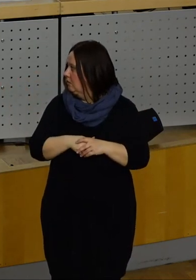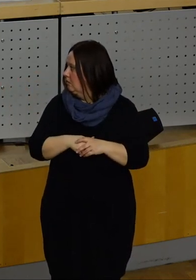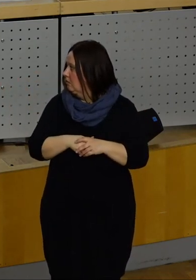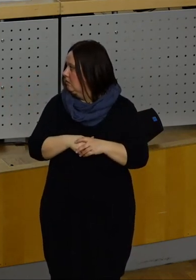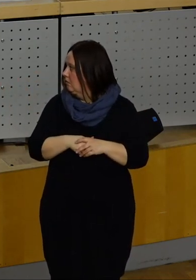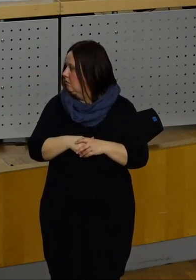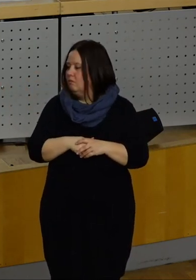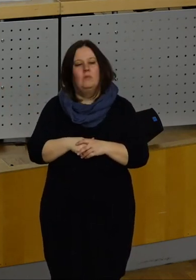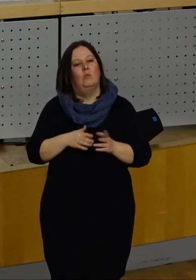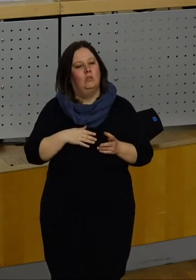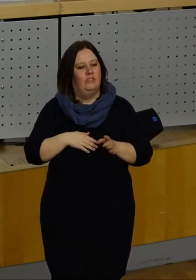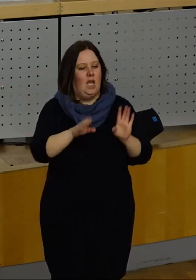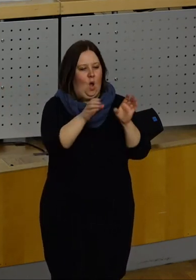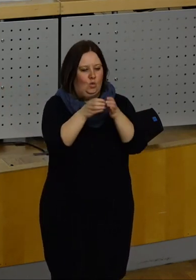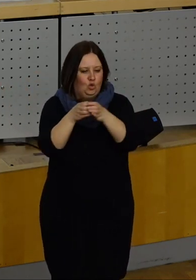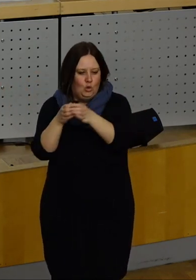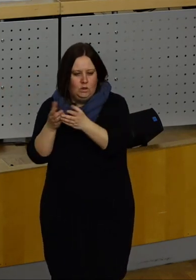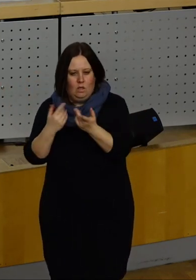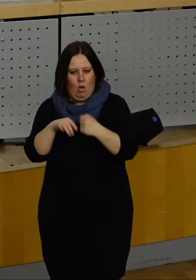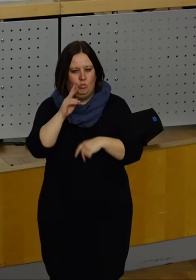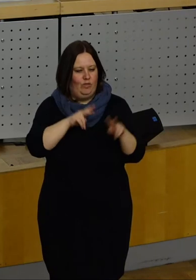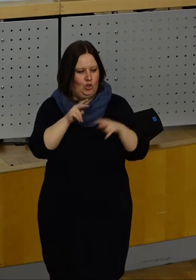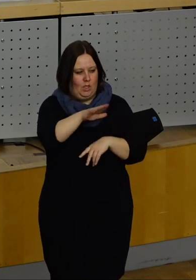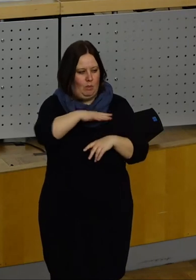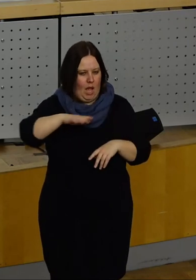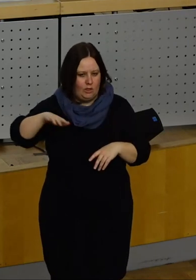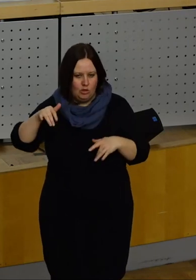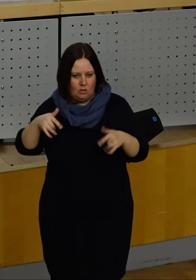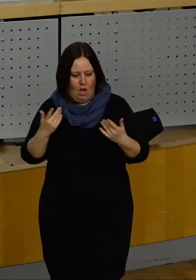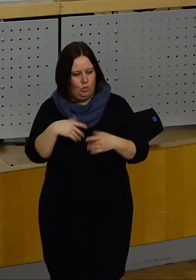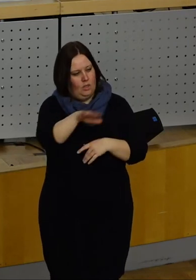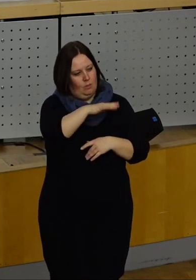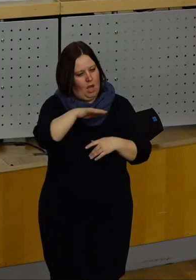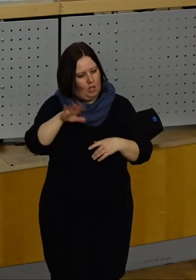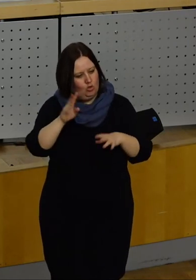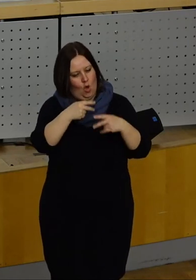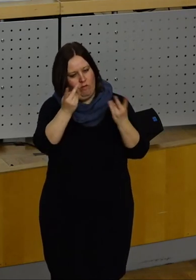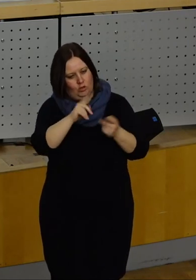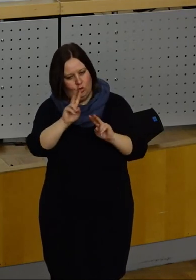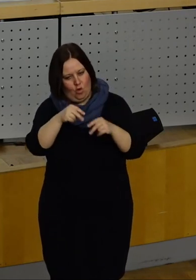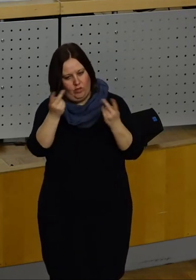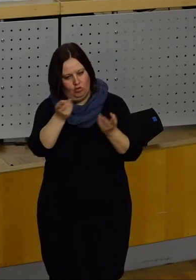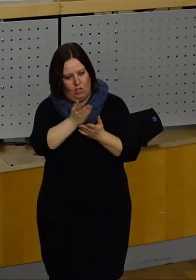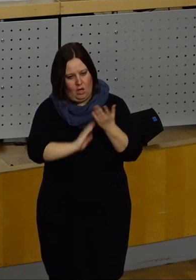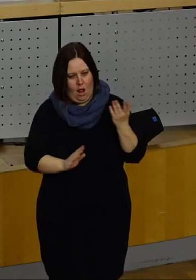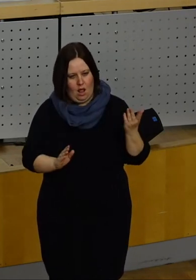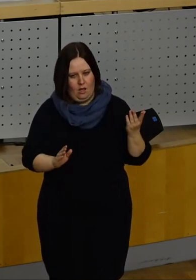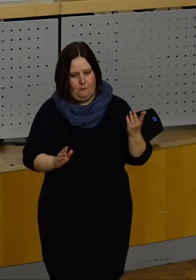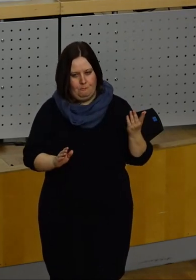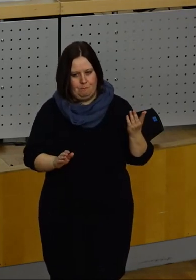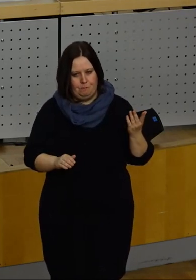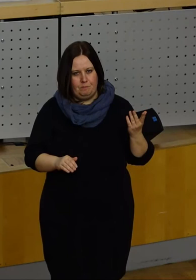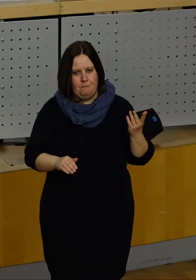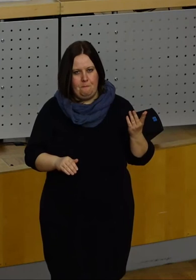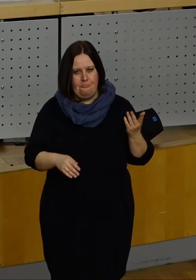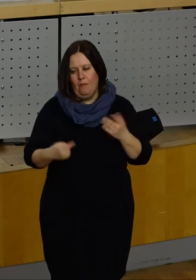Wir haben unsere Ausschüsse. In den Ausschüssen haben wir teilweise verschiedene Bereiche. In diesen Bereichen haben wir öffentliche, nichtöffentliche Teile. Wir hatten das erst